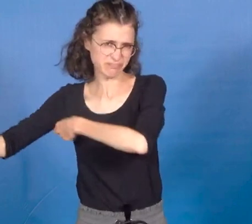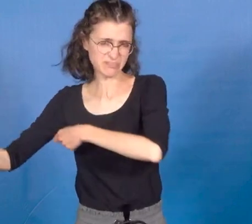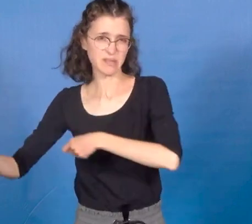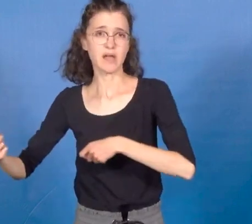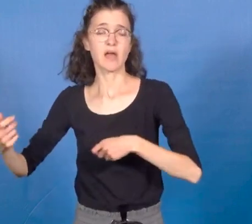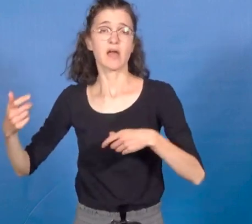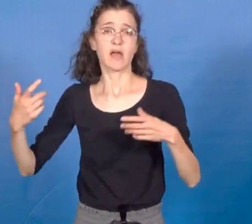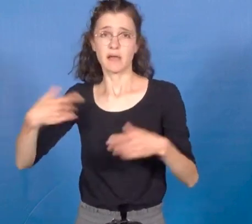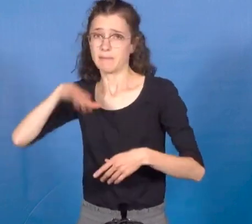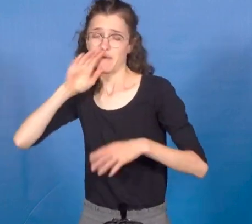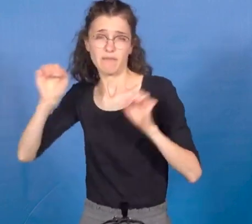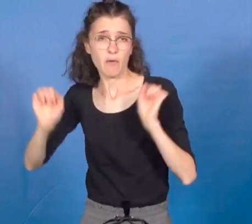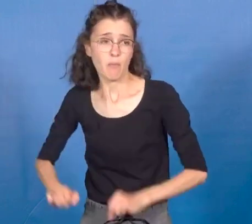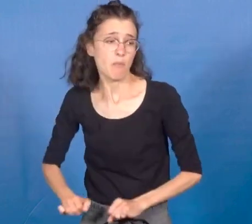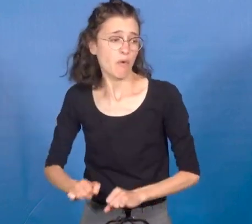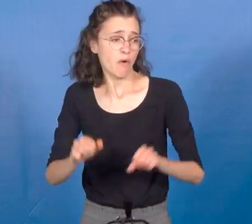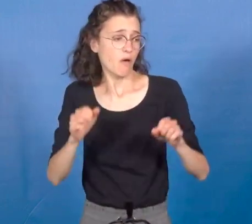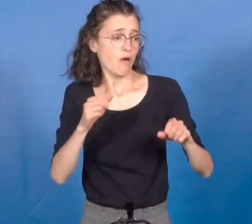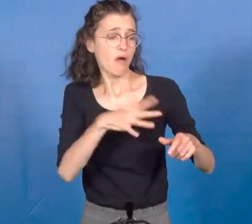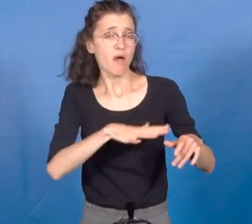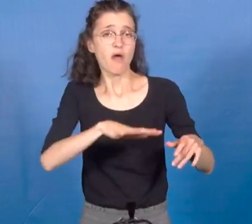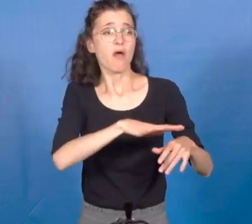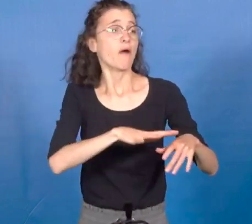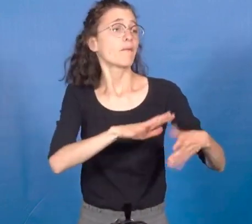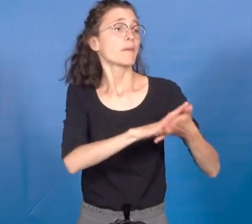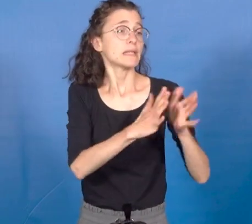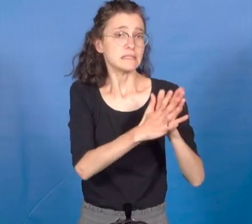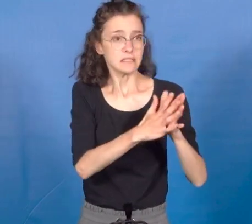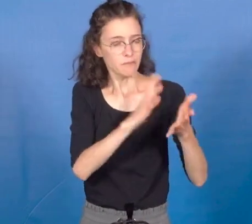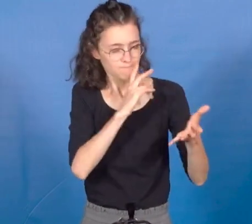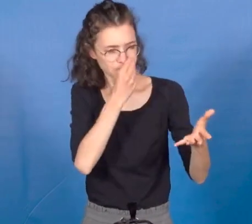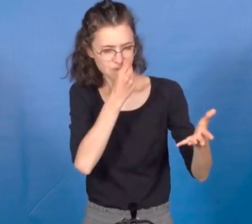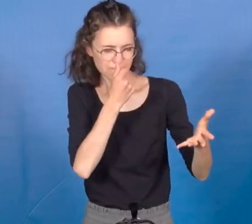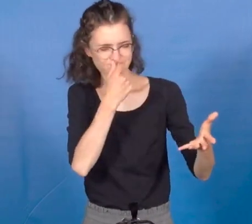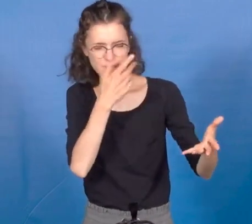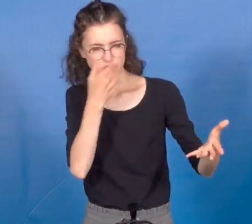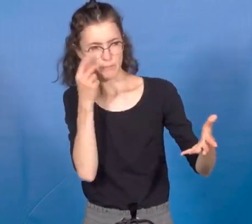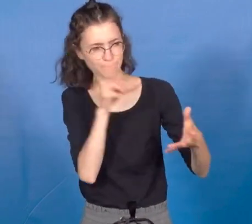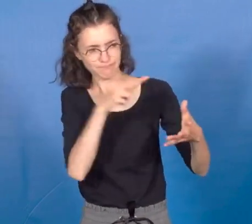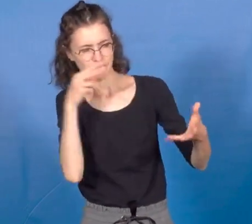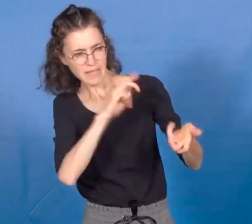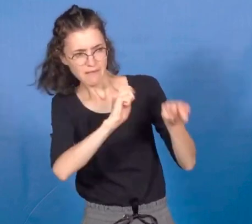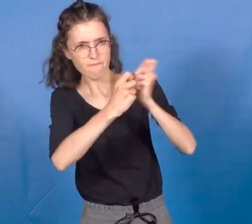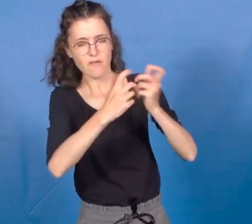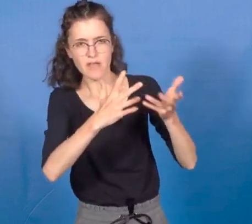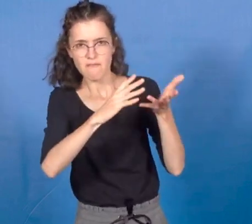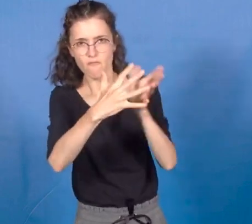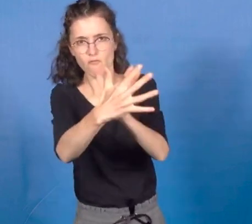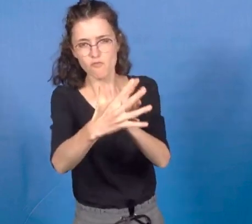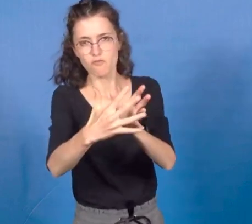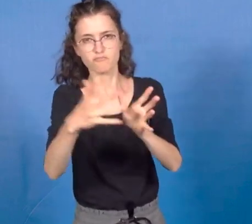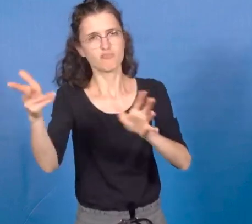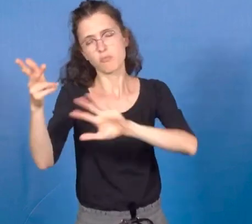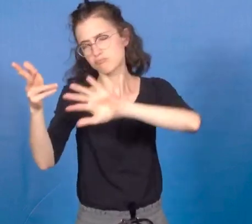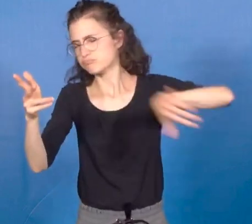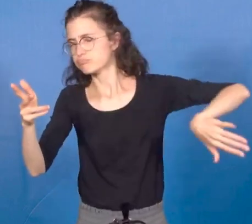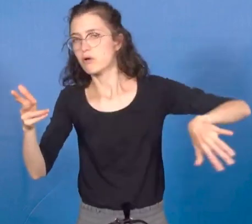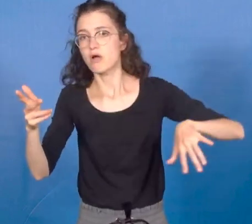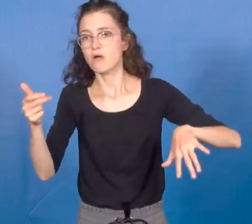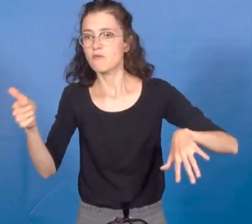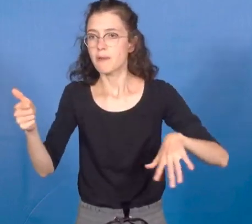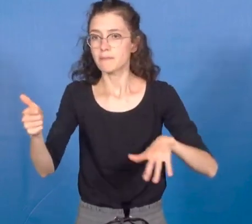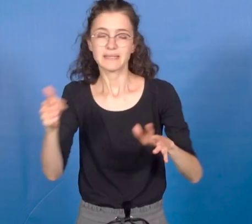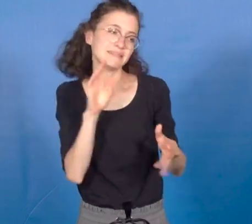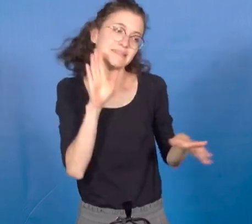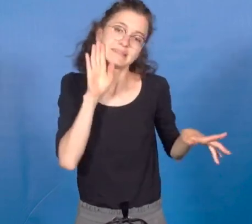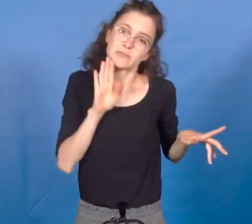au bénéfice de quelques-uns qui tirent leur épingle du jeu en sachant jouer de ce système économique. Je vais vous inviter à